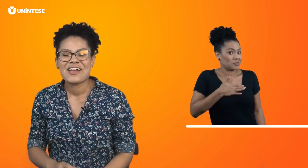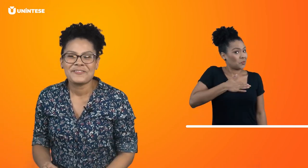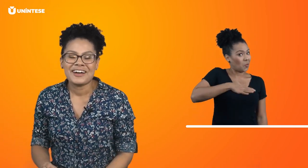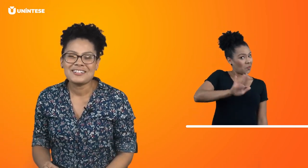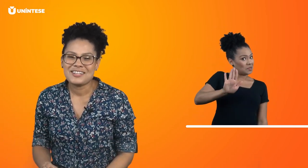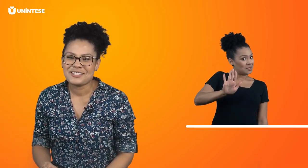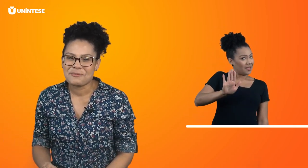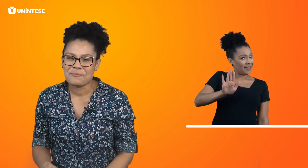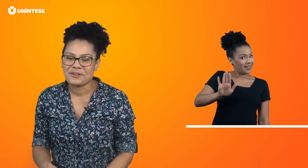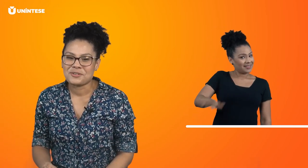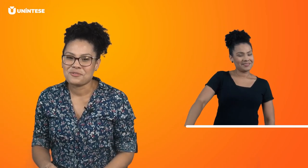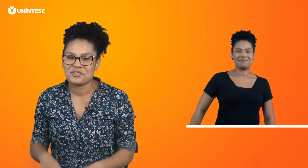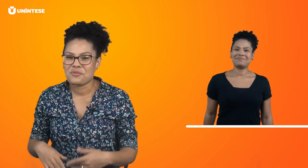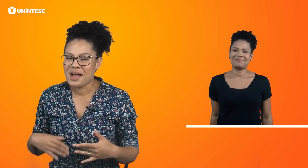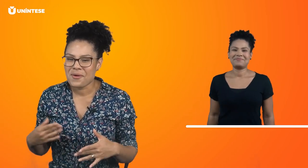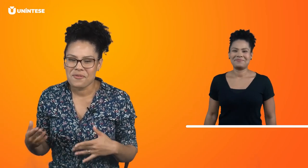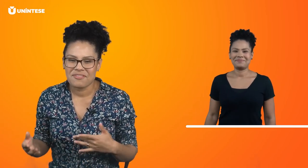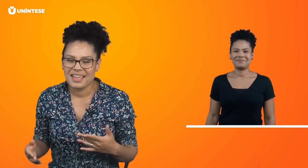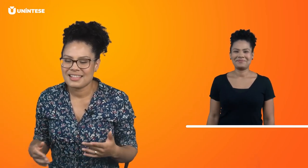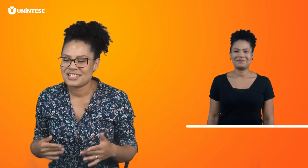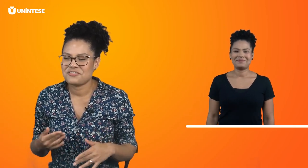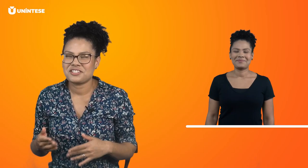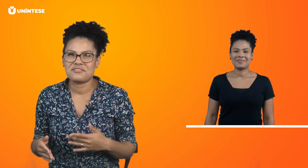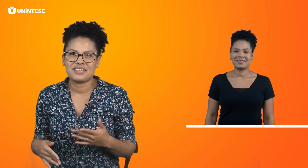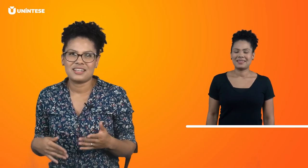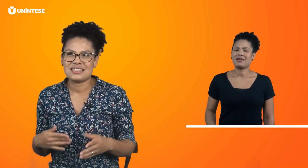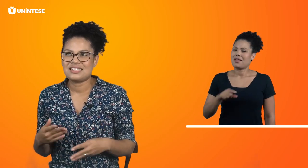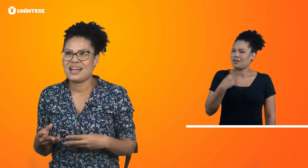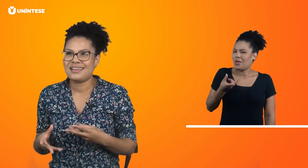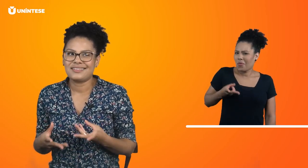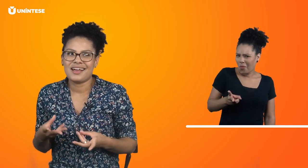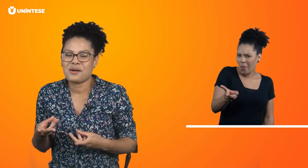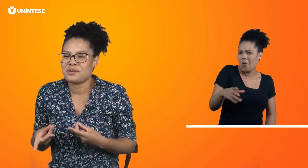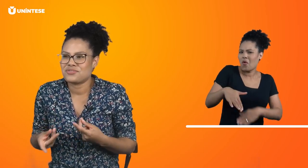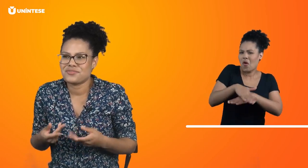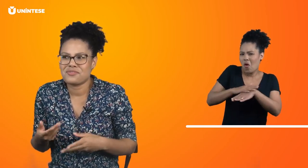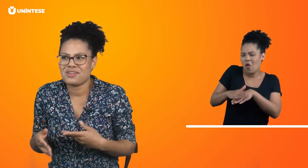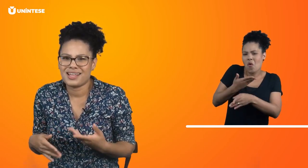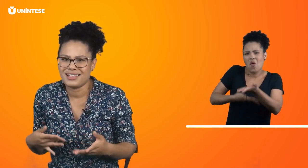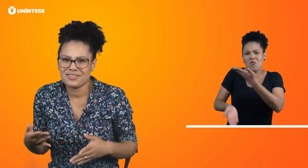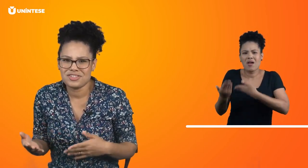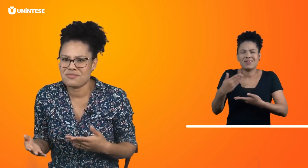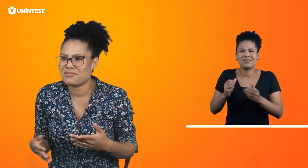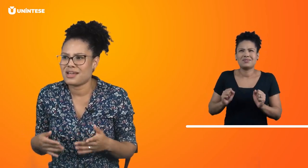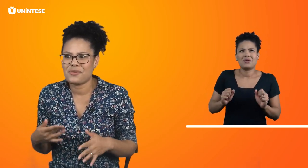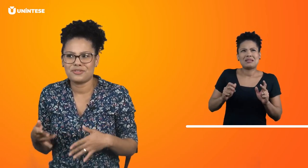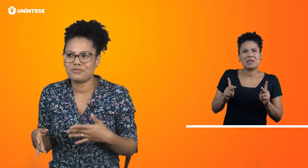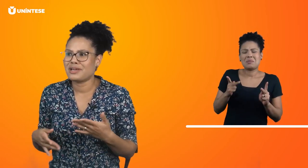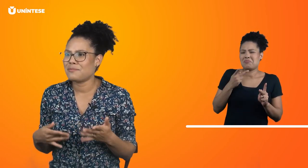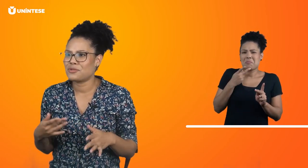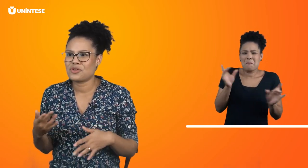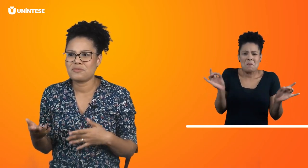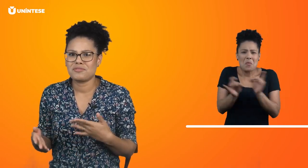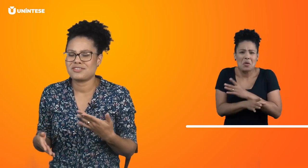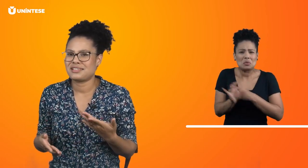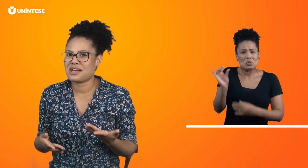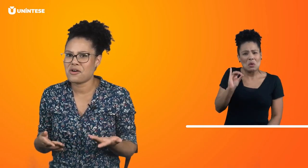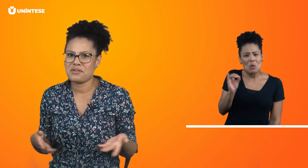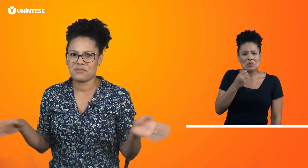A gente também pode continuar a conversa. Às vezes, você está assim. Ai, tá. Mas eu só vou falar isso. Eu vou falar oi, tudo bem? Meu nome, meu sinal. E foi